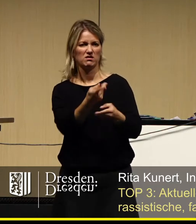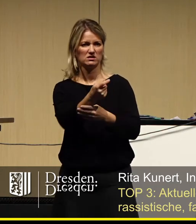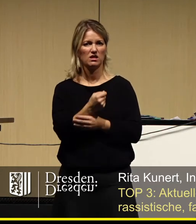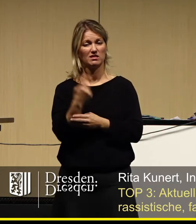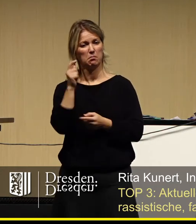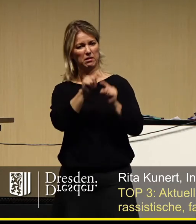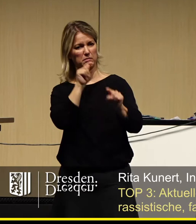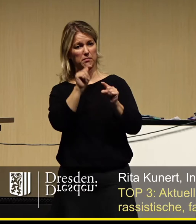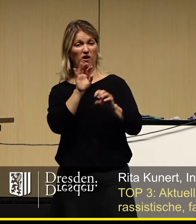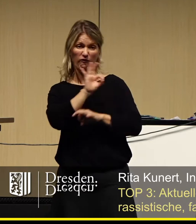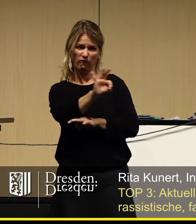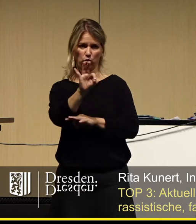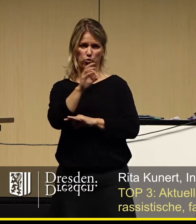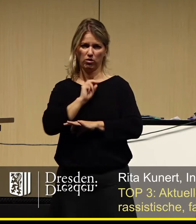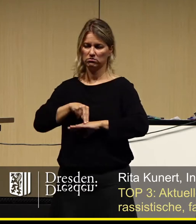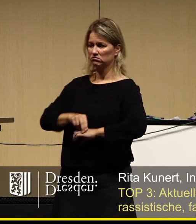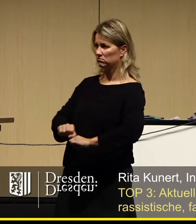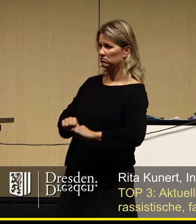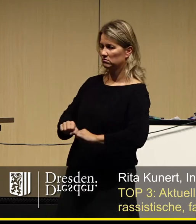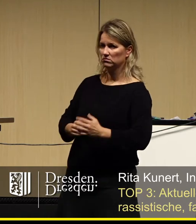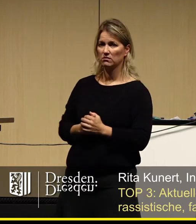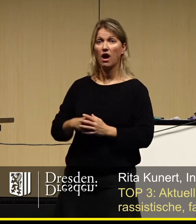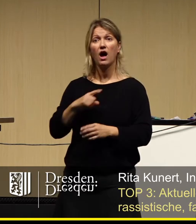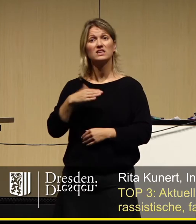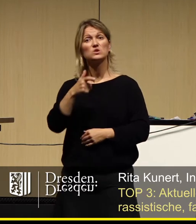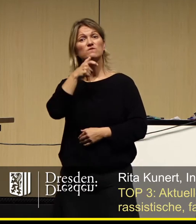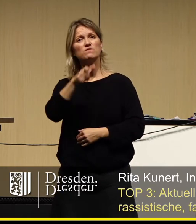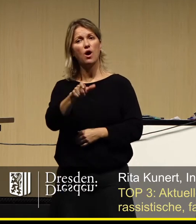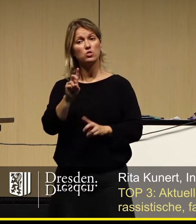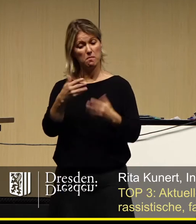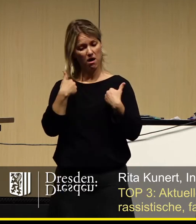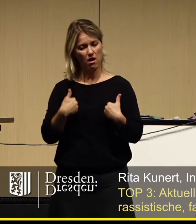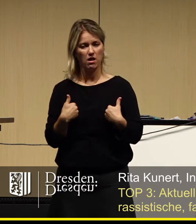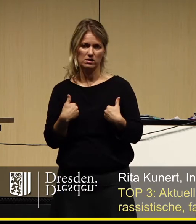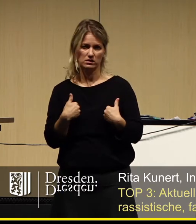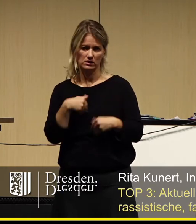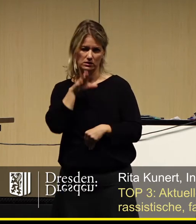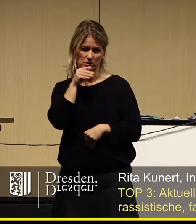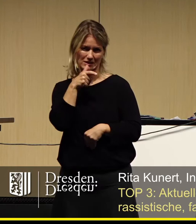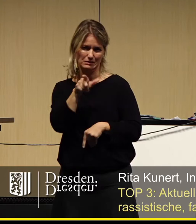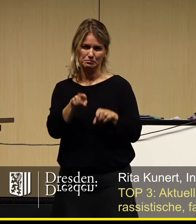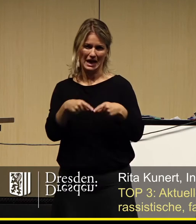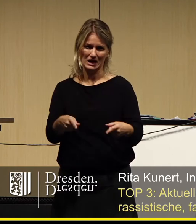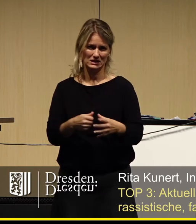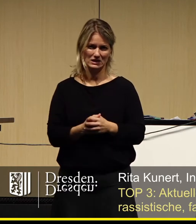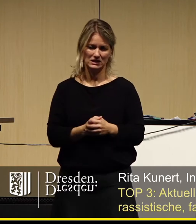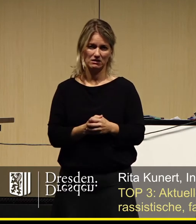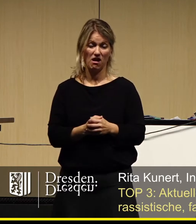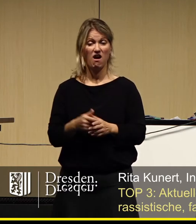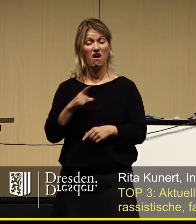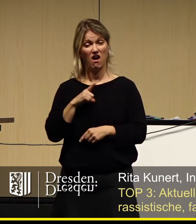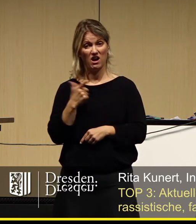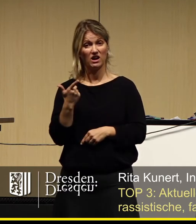mit Worten bedacht werden, die ein anständiger Mensch gar nicht in den Mund nimmt. Für die Gräben ausgehoben werden sollen,